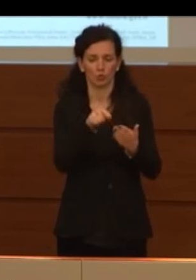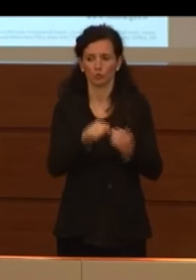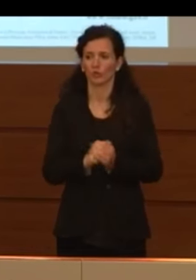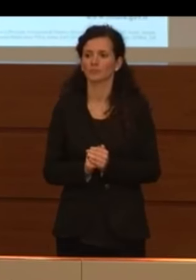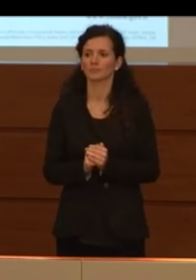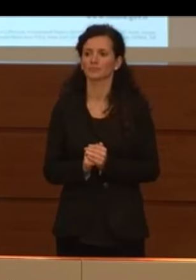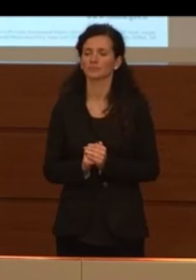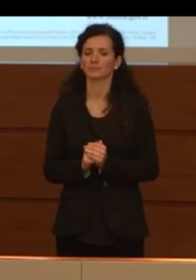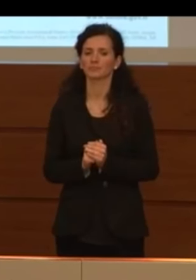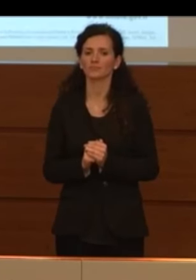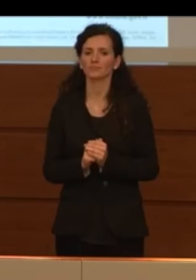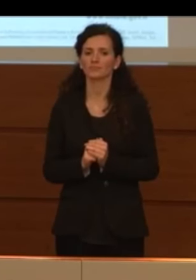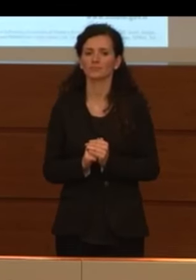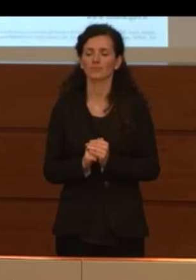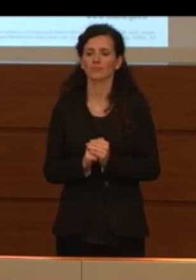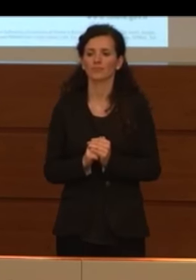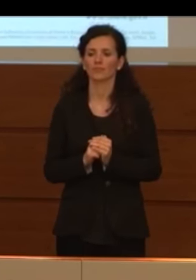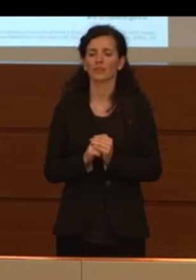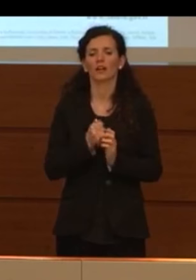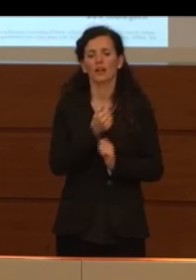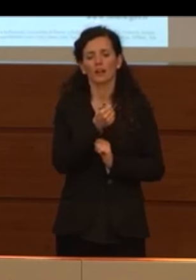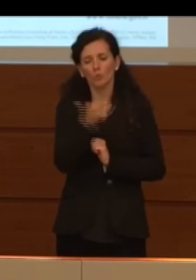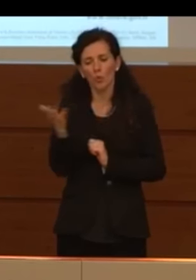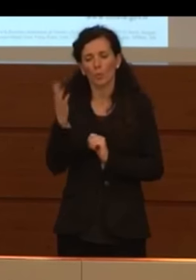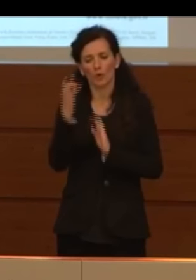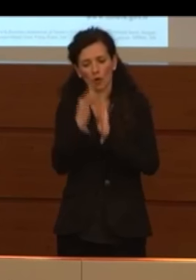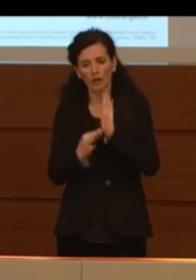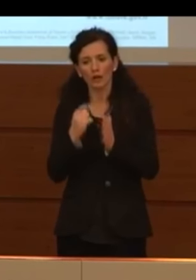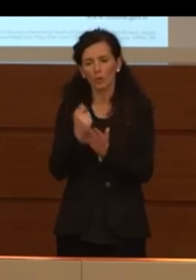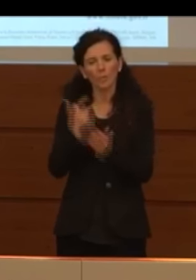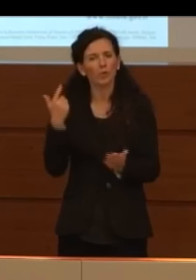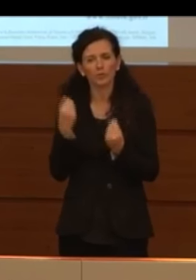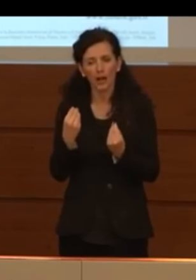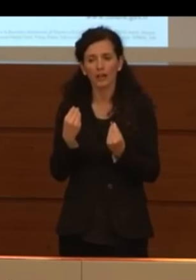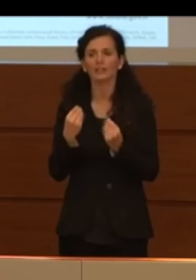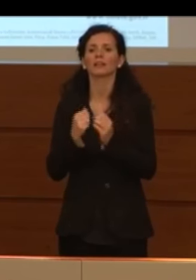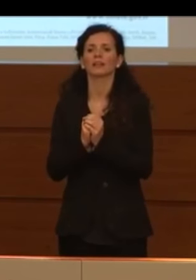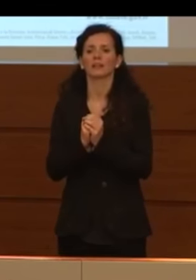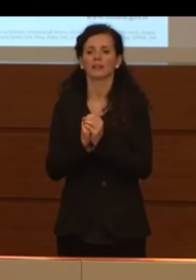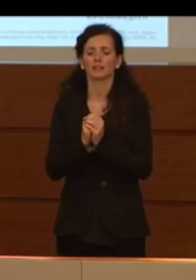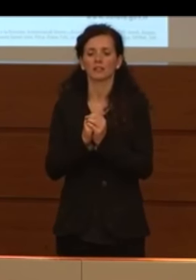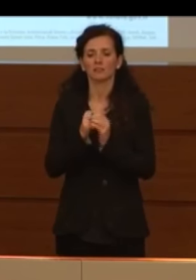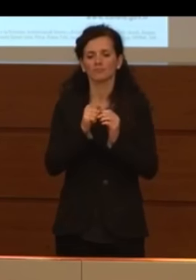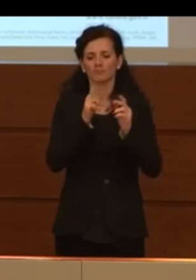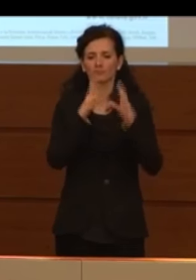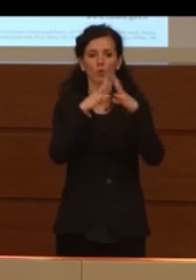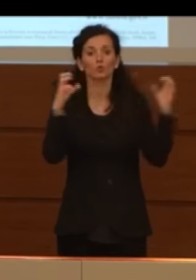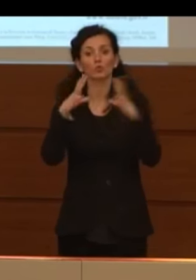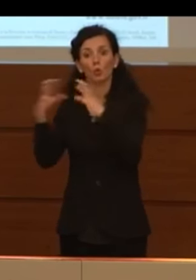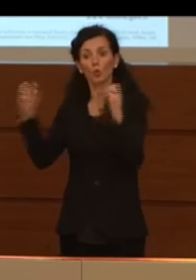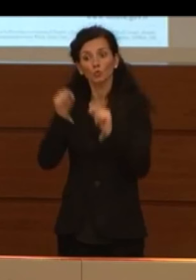importante dare è quello relativo alle strutture di triage che abbiamo